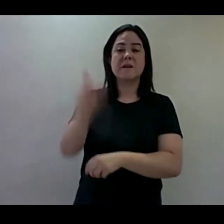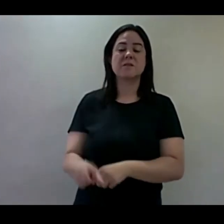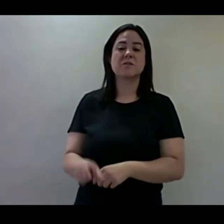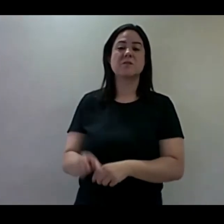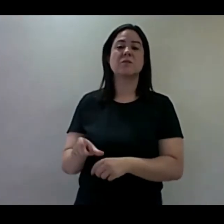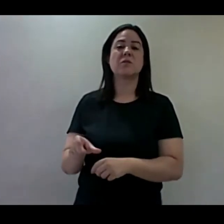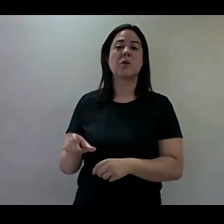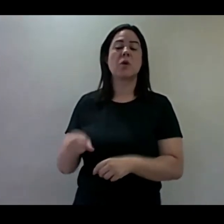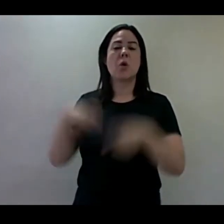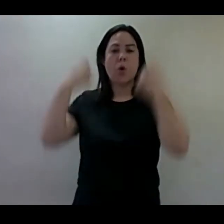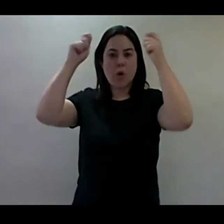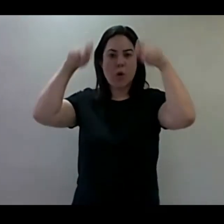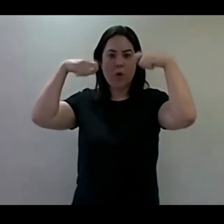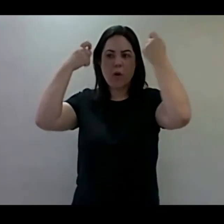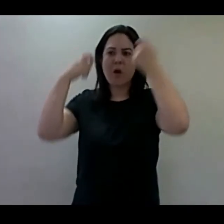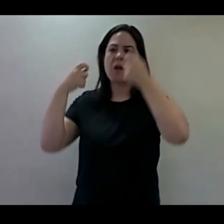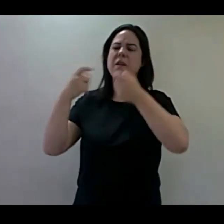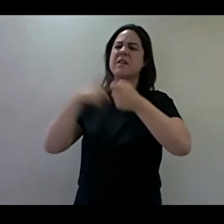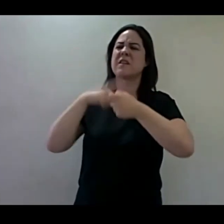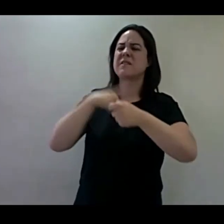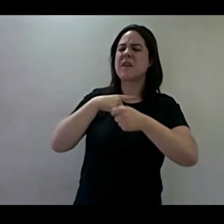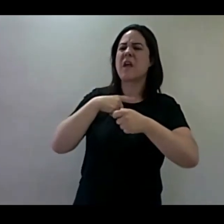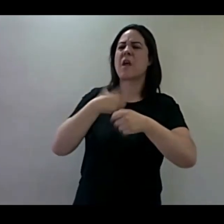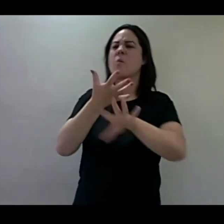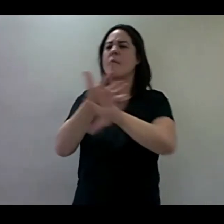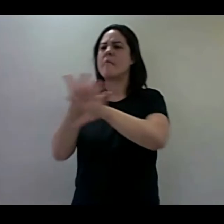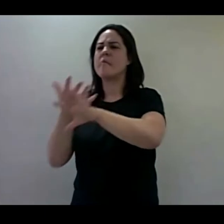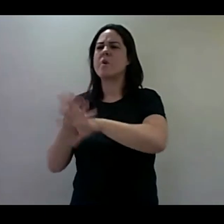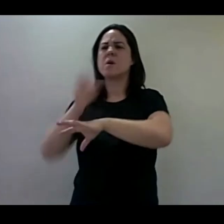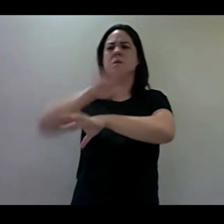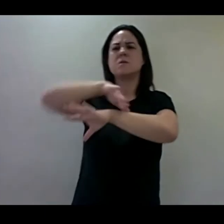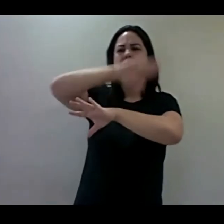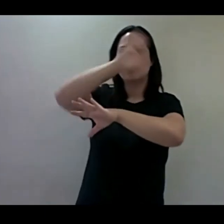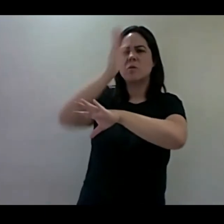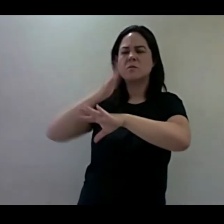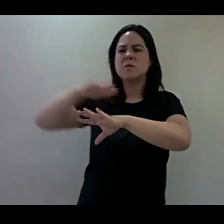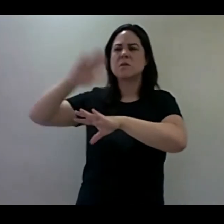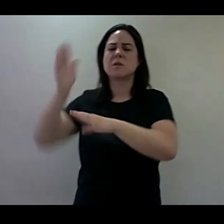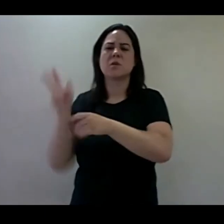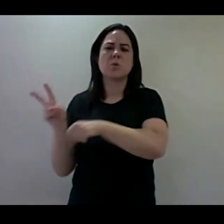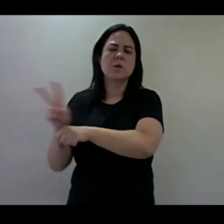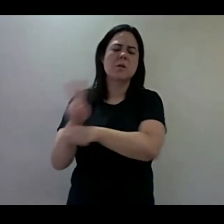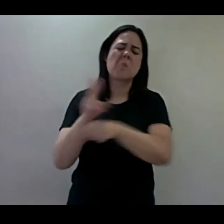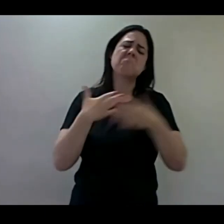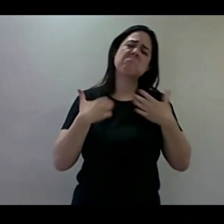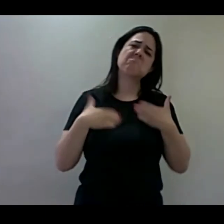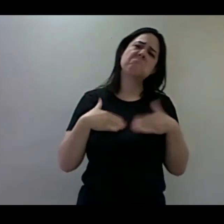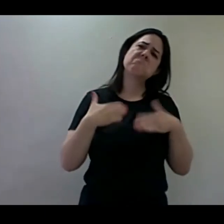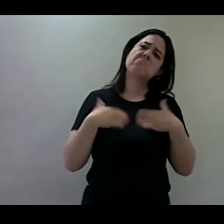montanha, tranquilão, tranquilo. E parece que tudo ficou para trás. Entretanto,